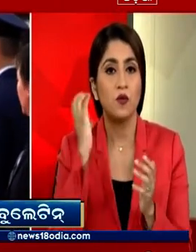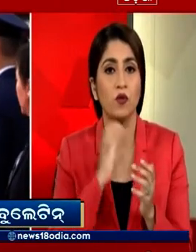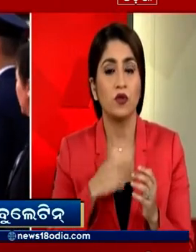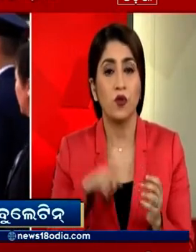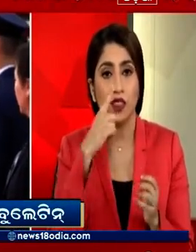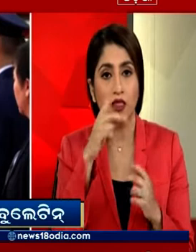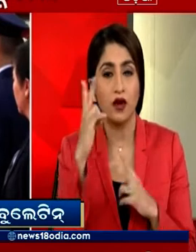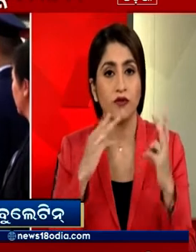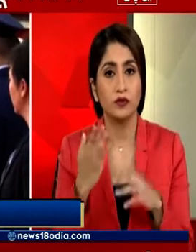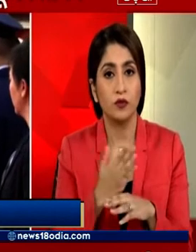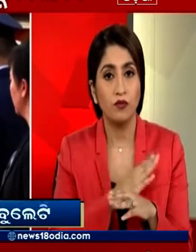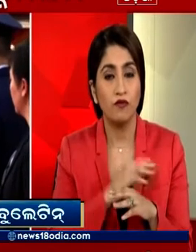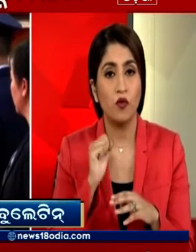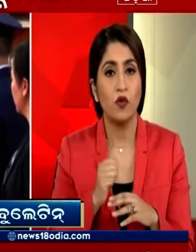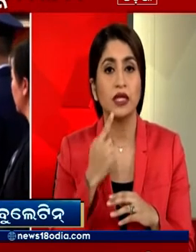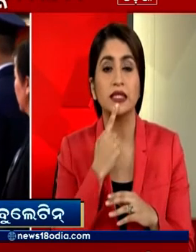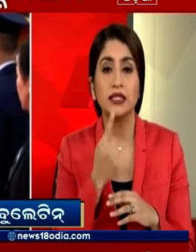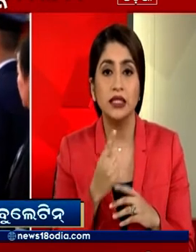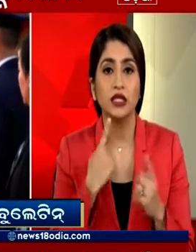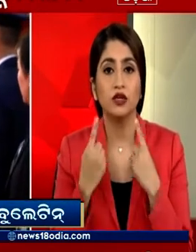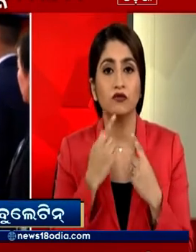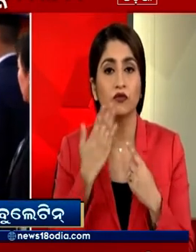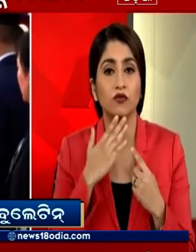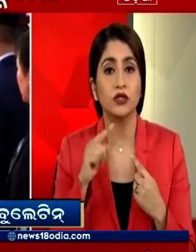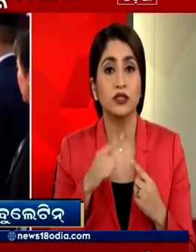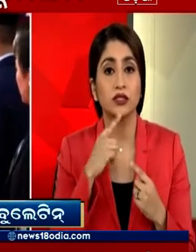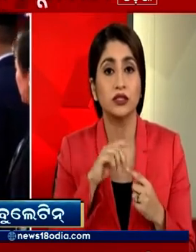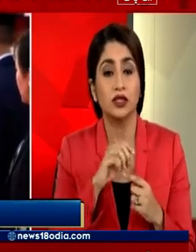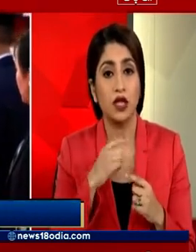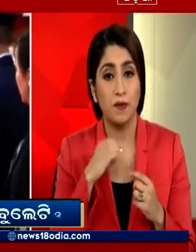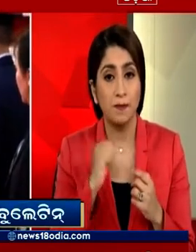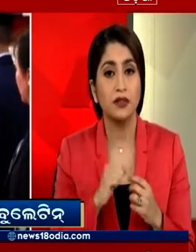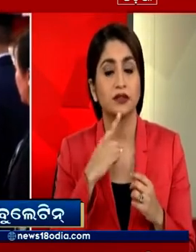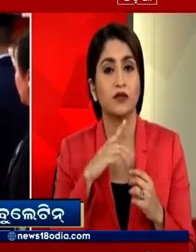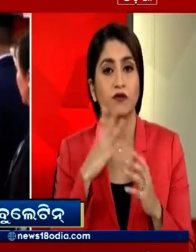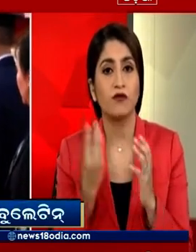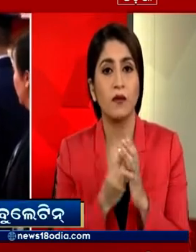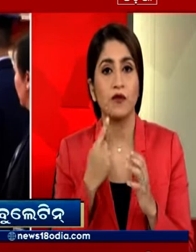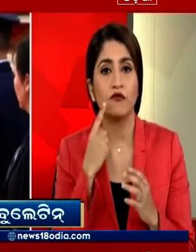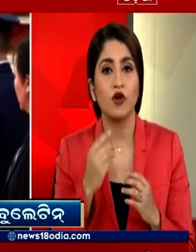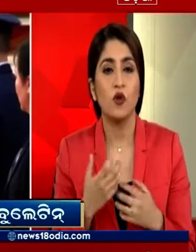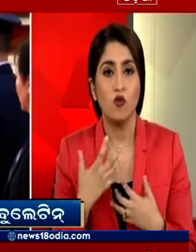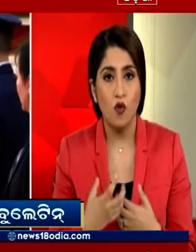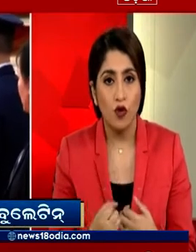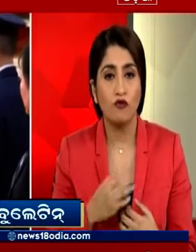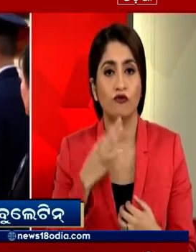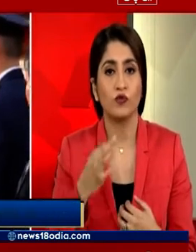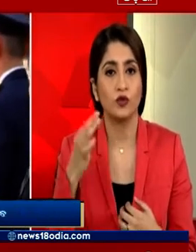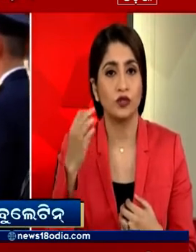पहले दिये एक इंटिव्यू में कहा है कि पडोसियों के साथ उजवल भविश्य और खुशहाली के लिए सदियों पुराने संबंधों